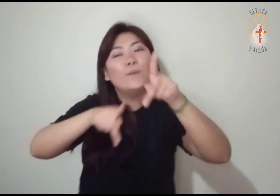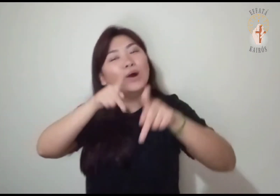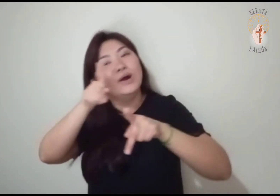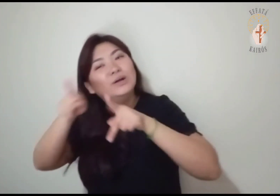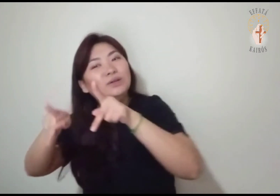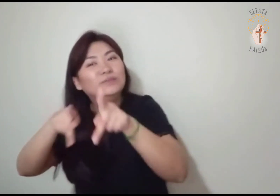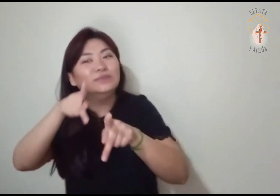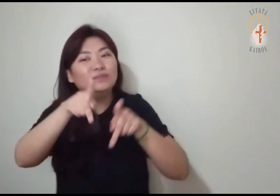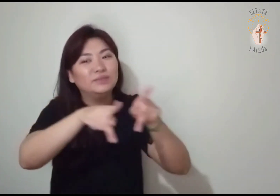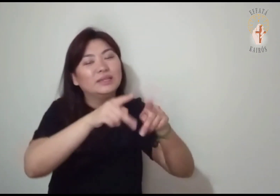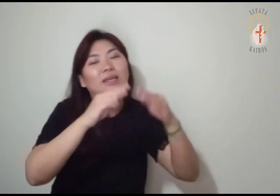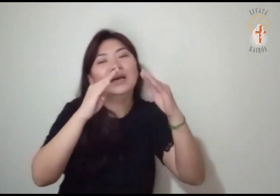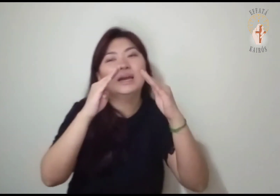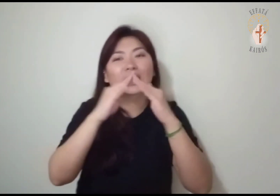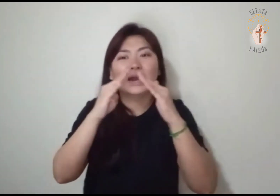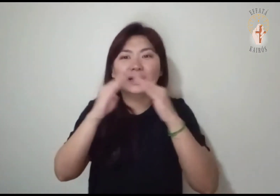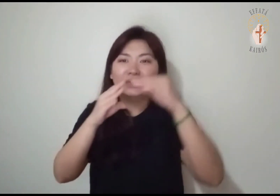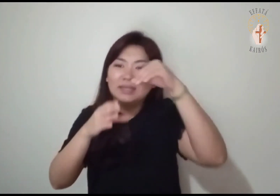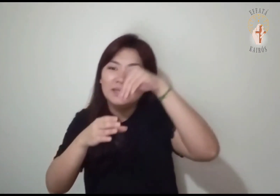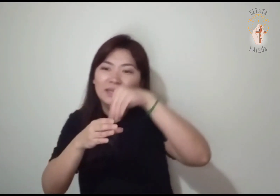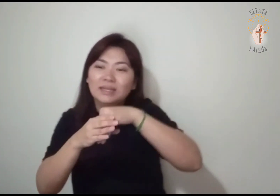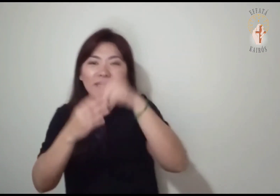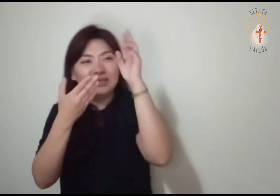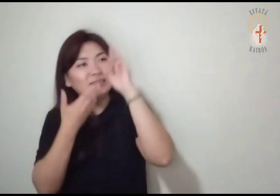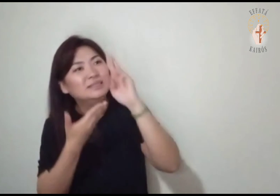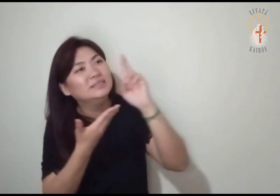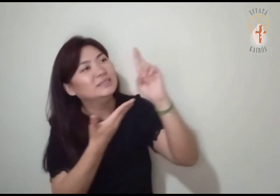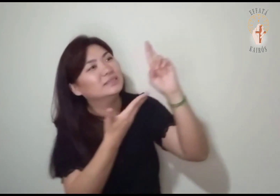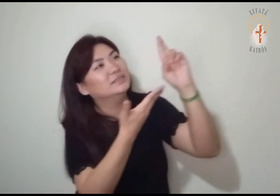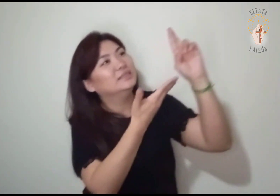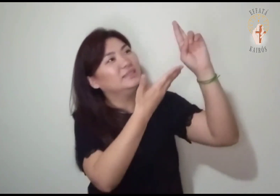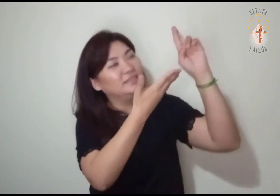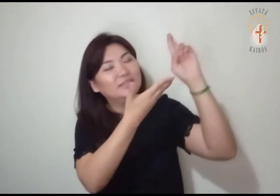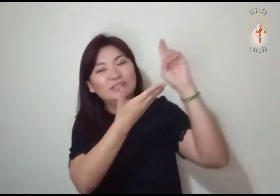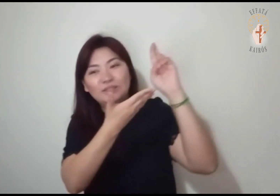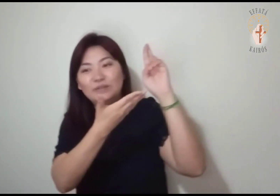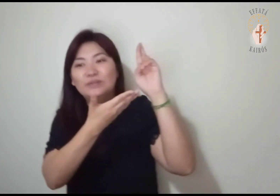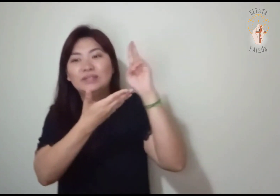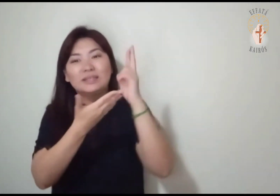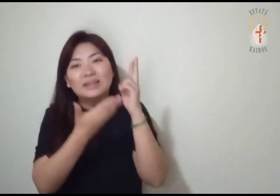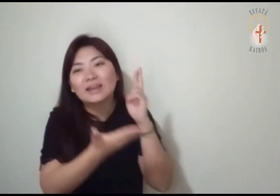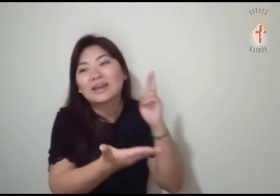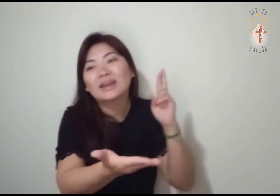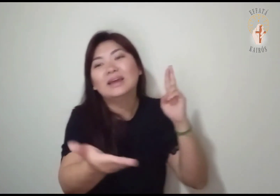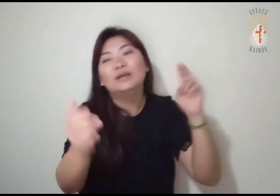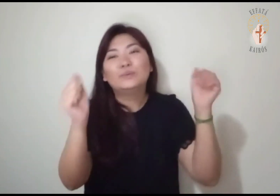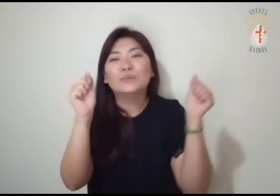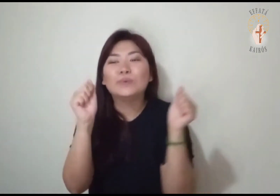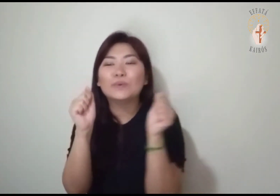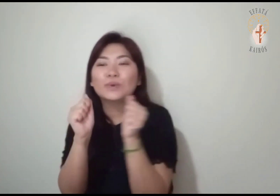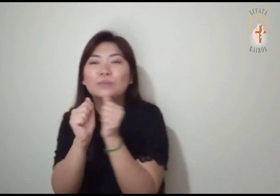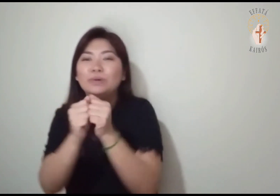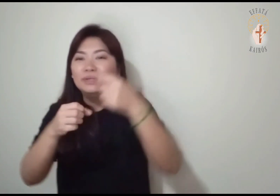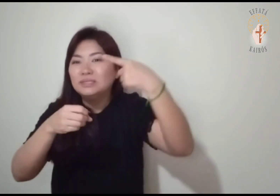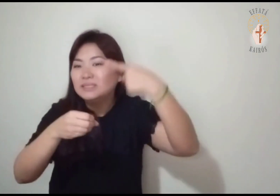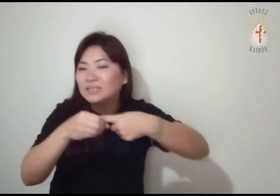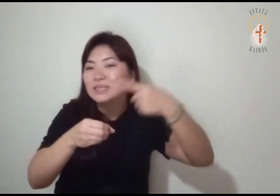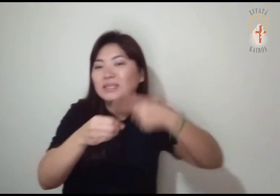Nos átrios da casa do Senhor Em teu meio, ó cidade